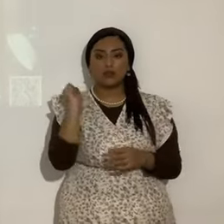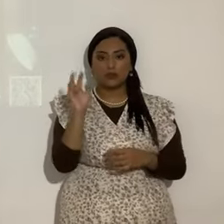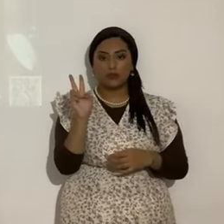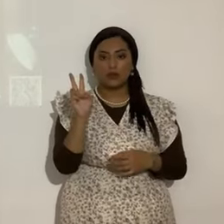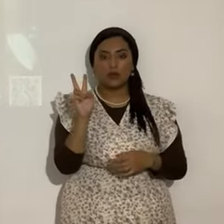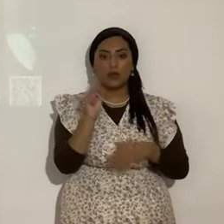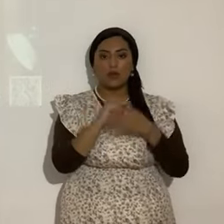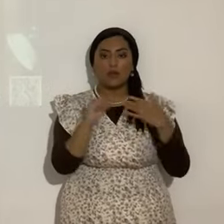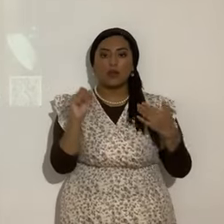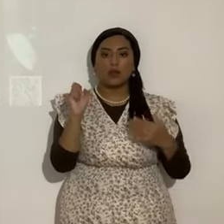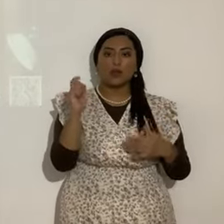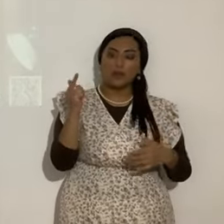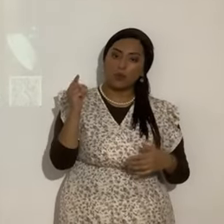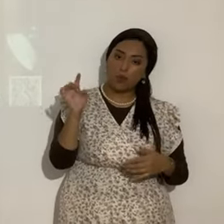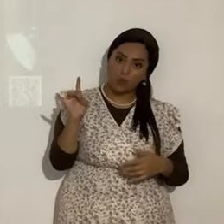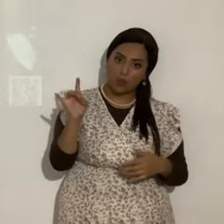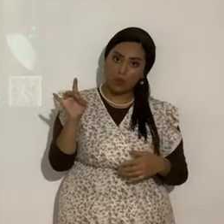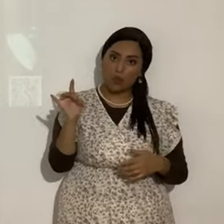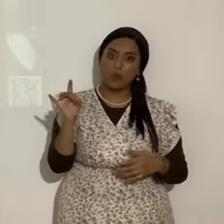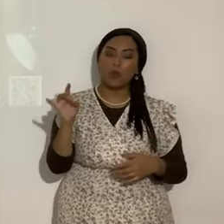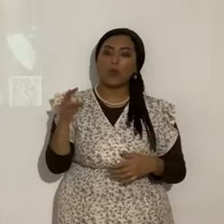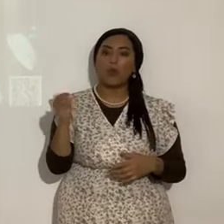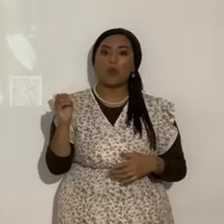verso 28 y 29.